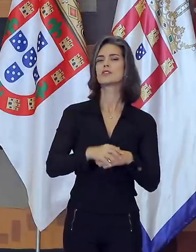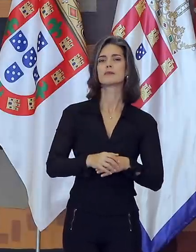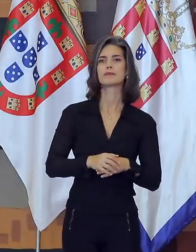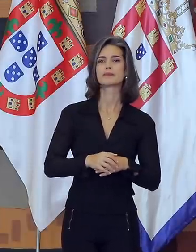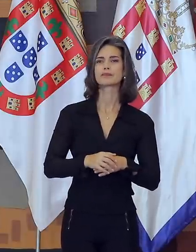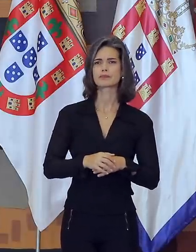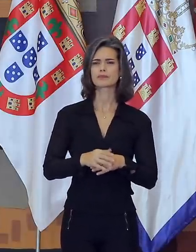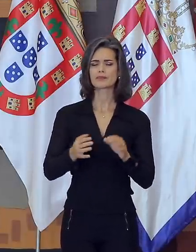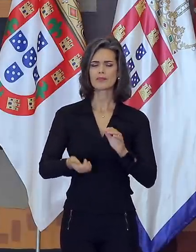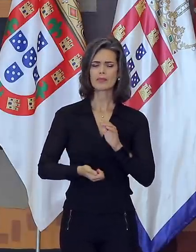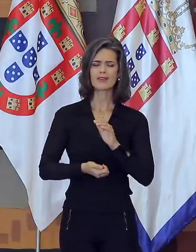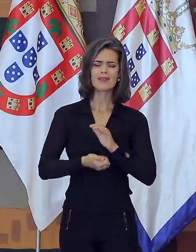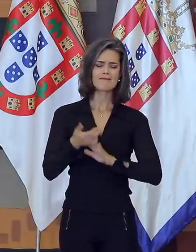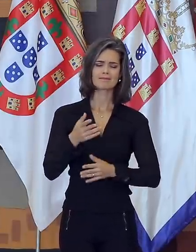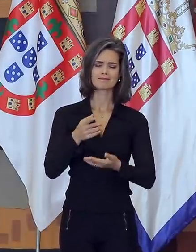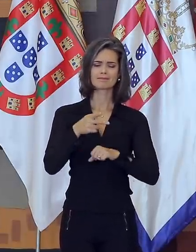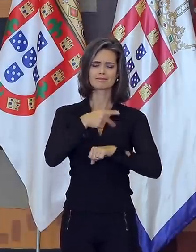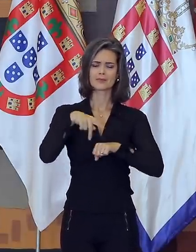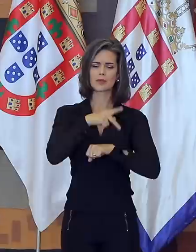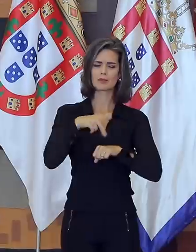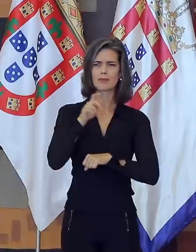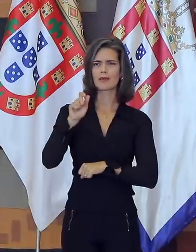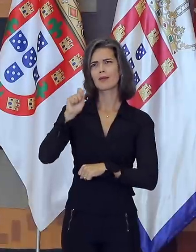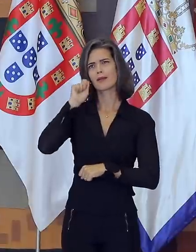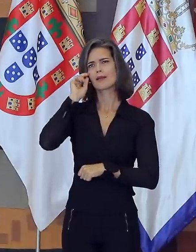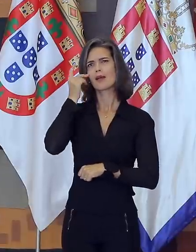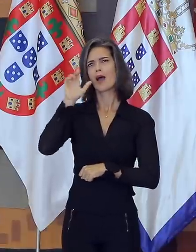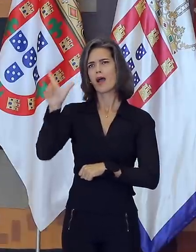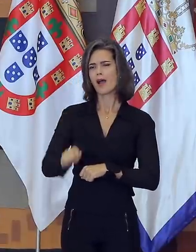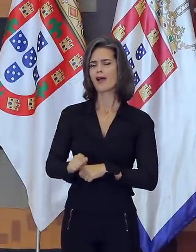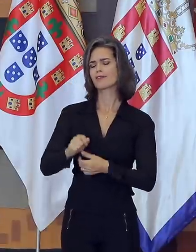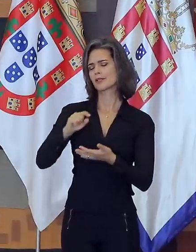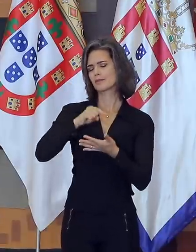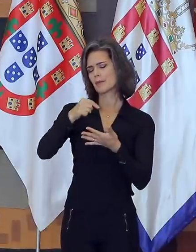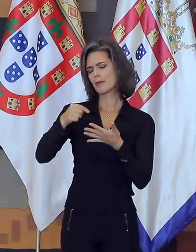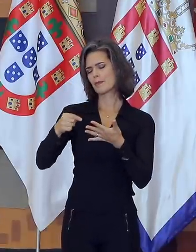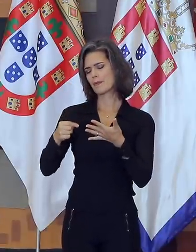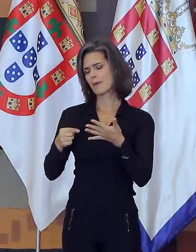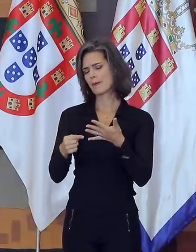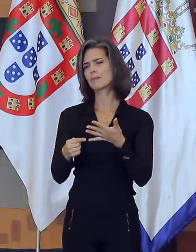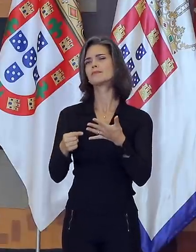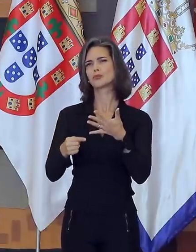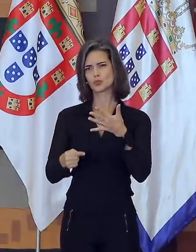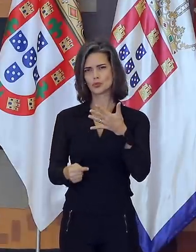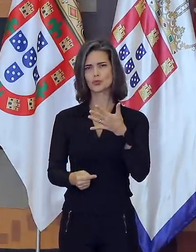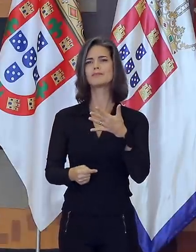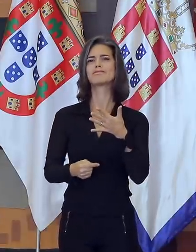leste, do outro lado do Atlântico, na África, para mencionar alguns exemplos em uma lista que, claro, não é exaustiva.